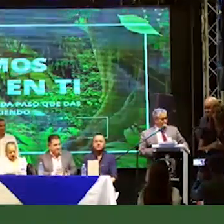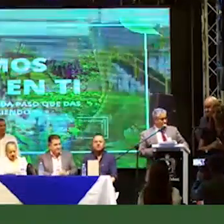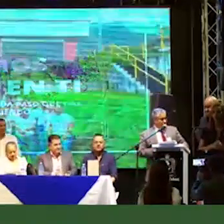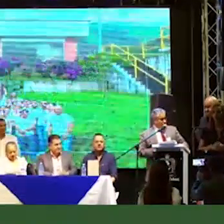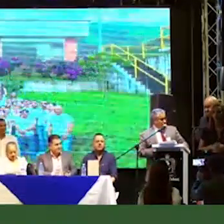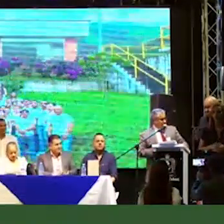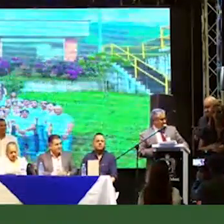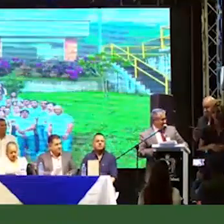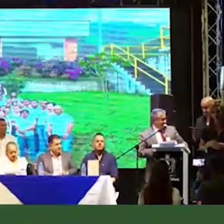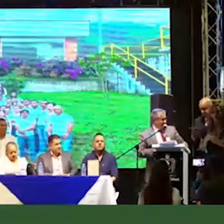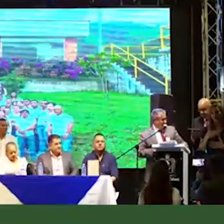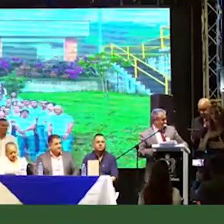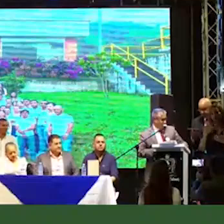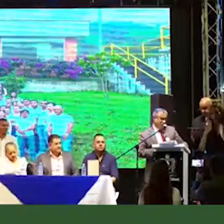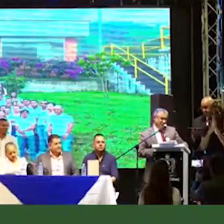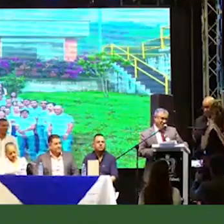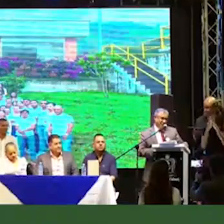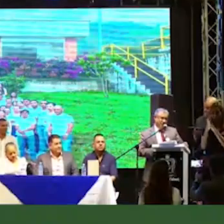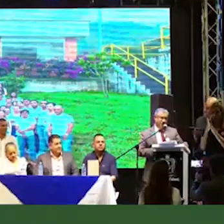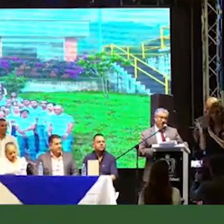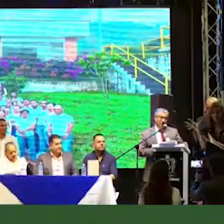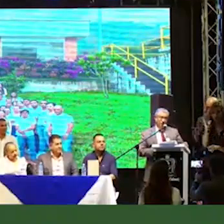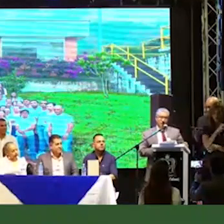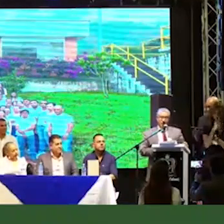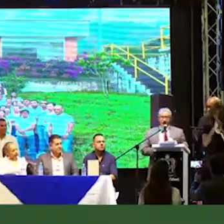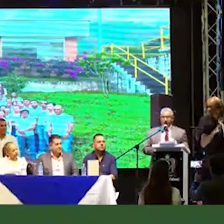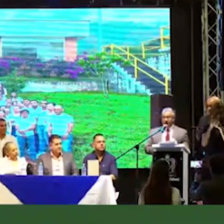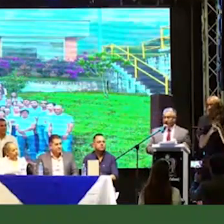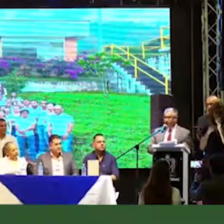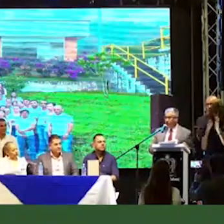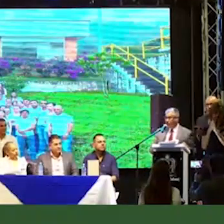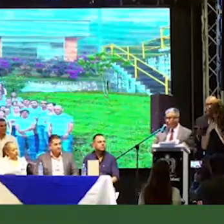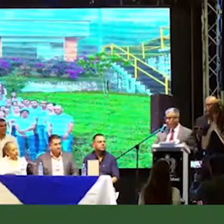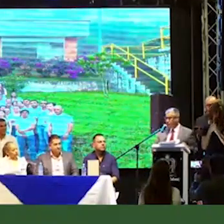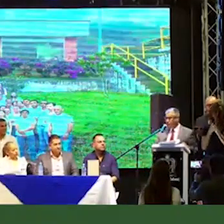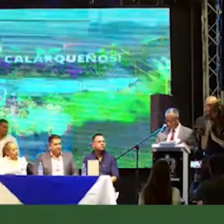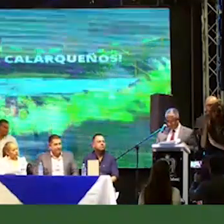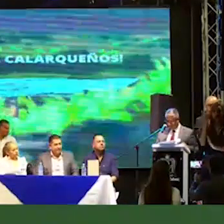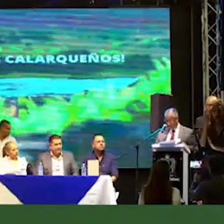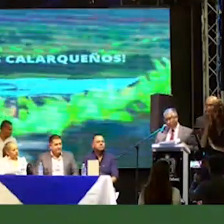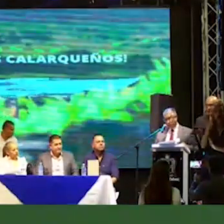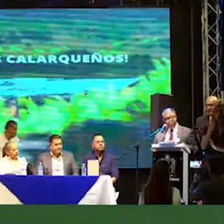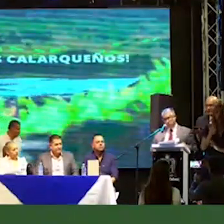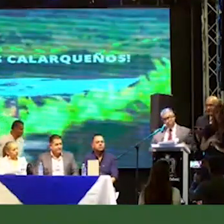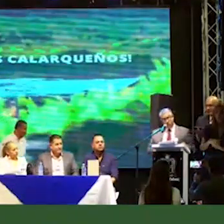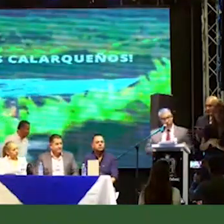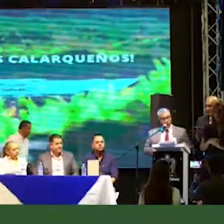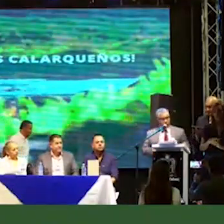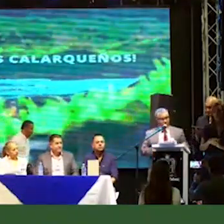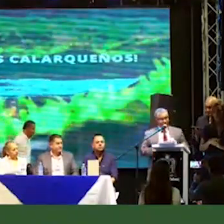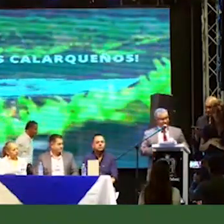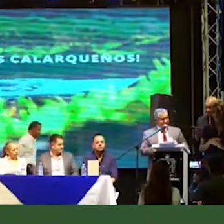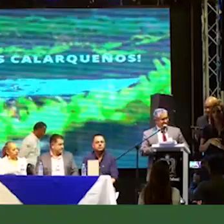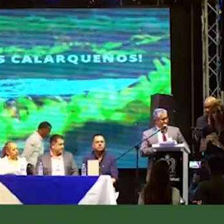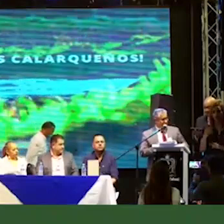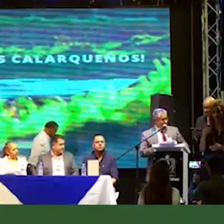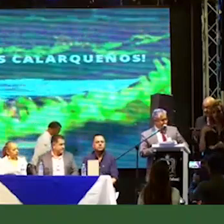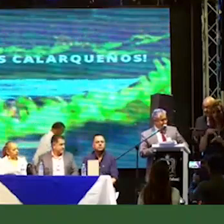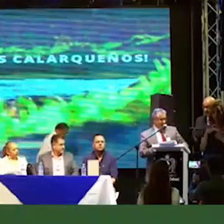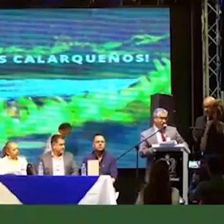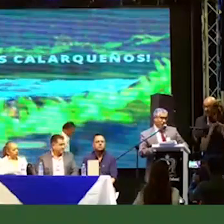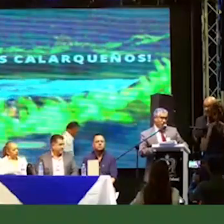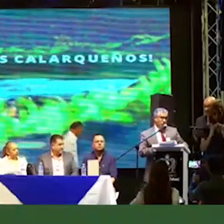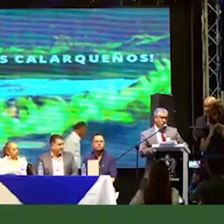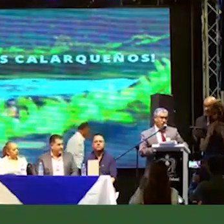Yo quiero contarles a todos ustedes de que, a diario, cuando llego a mi casa, le doy